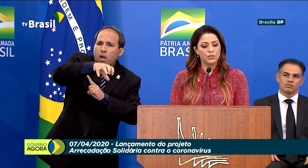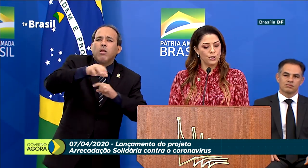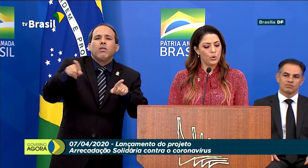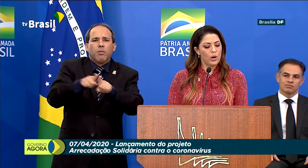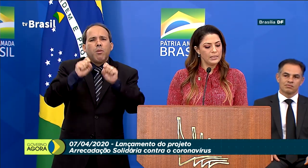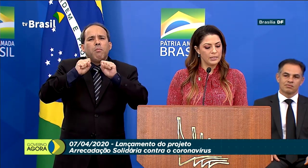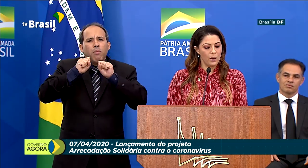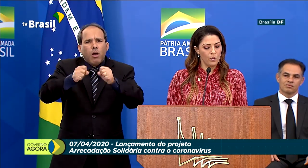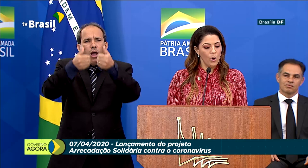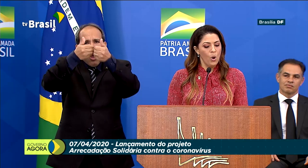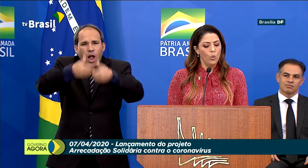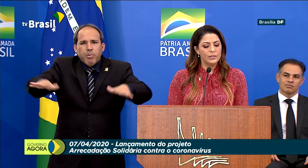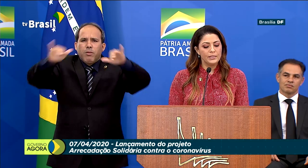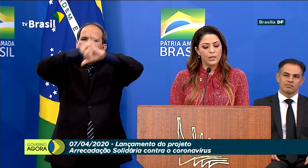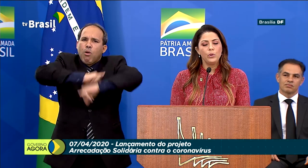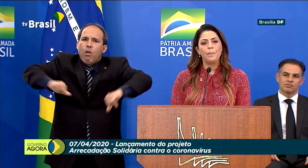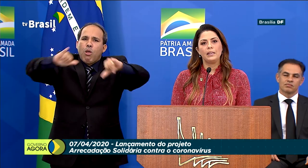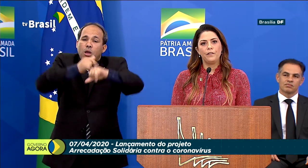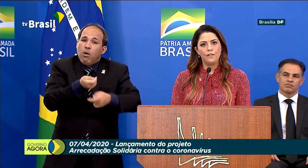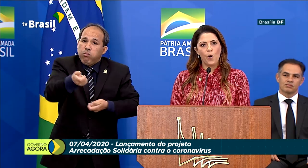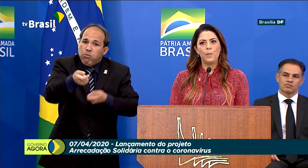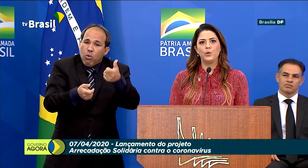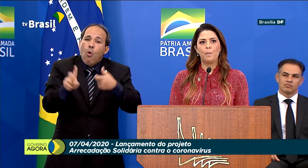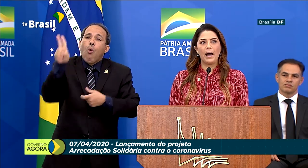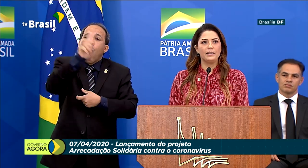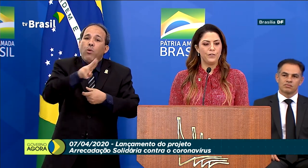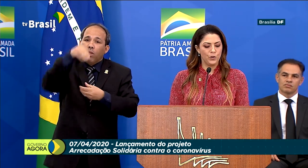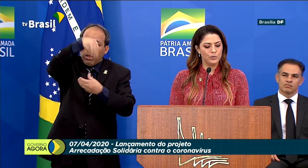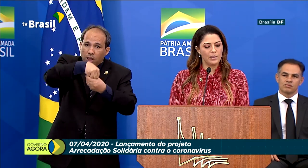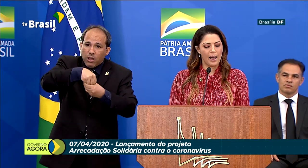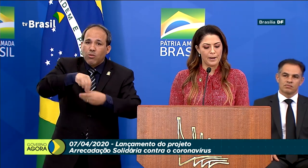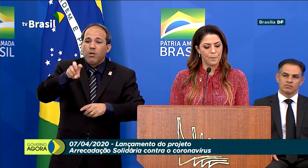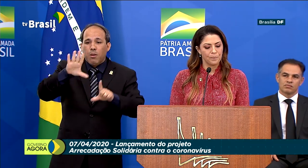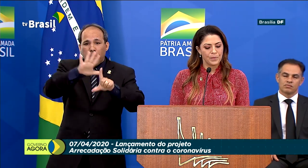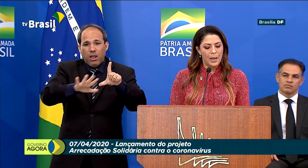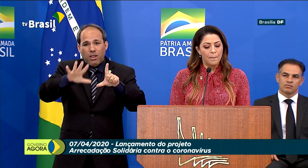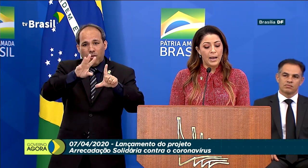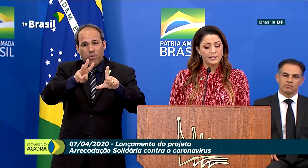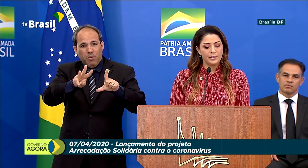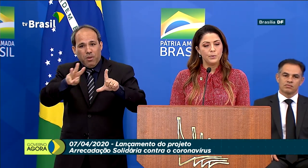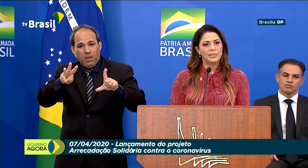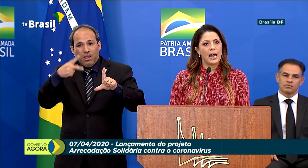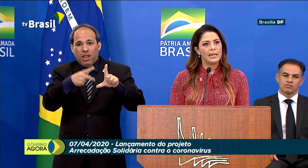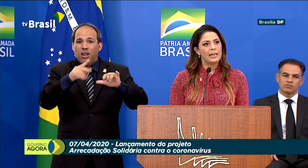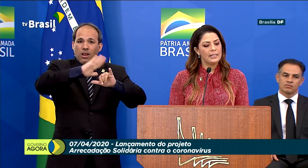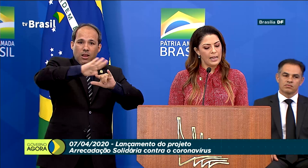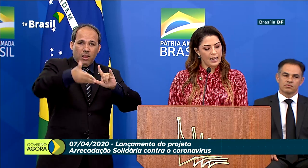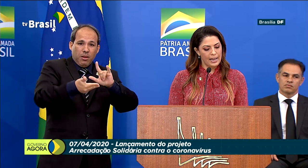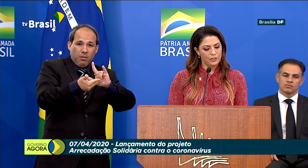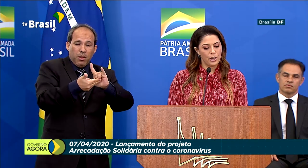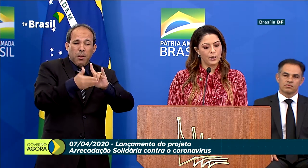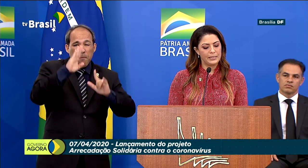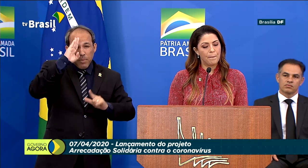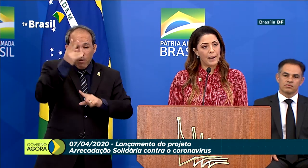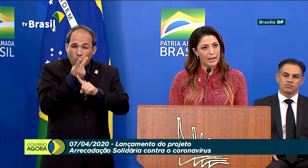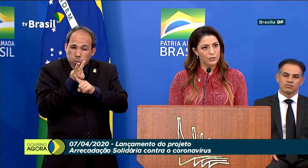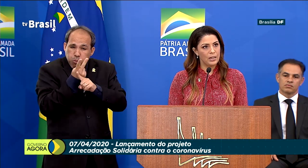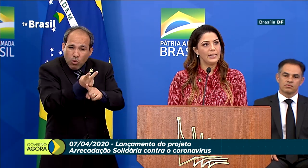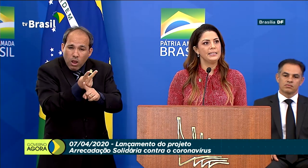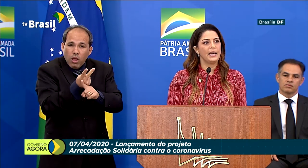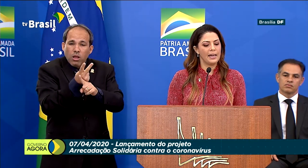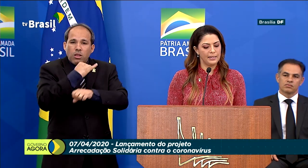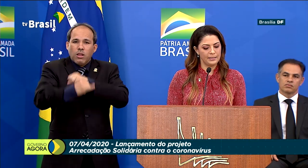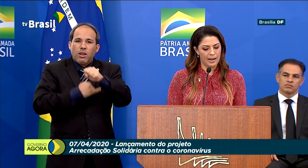campanhas de doação usando a plataforma do Pátria Voluntária. Basta buscar na internet a nossa